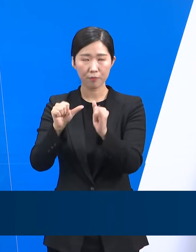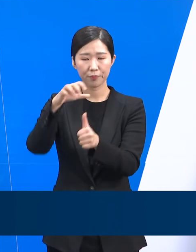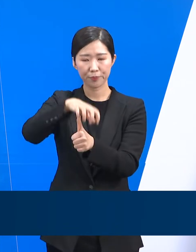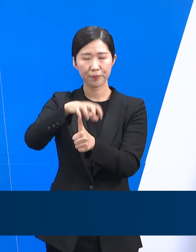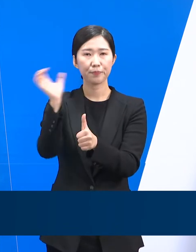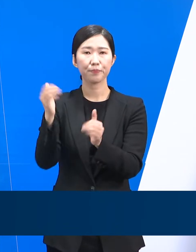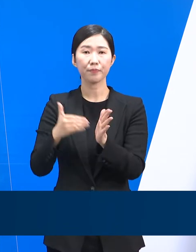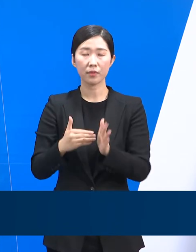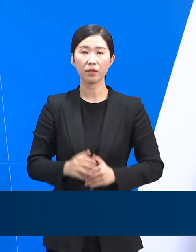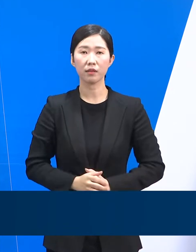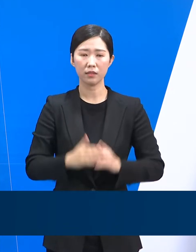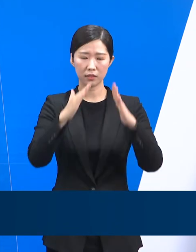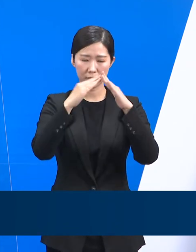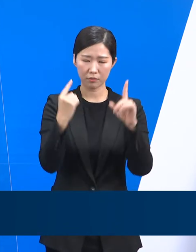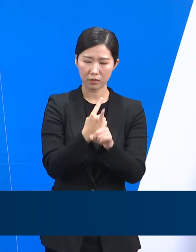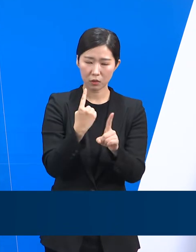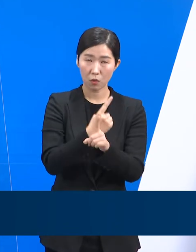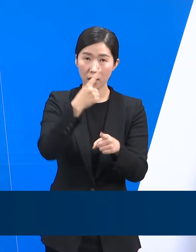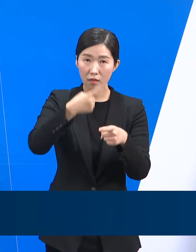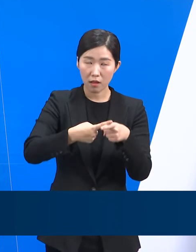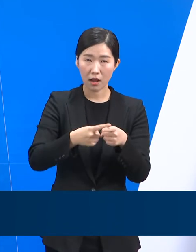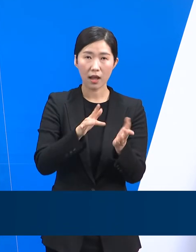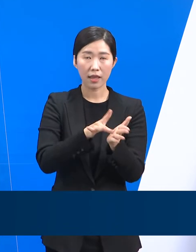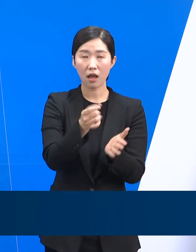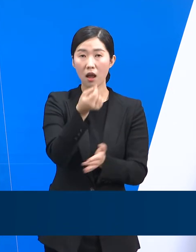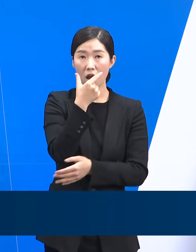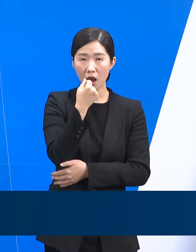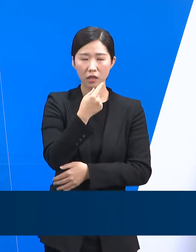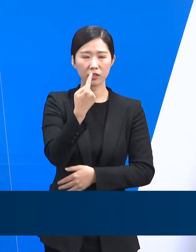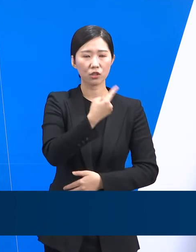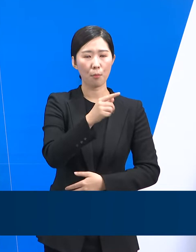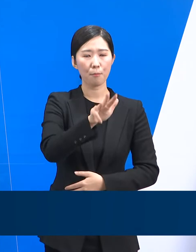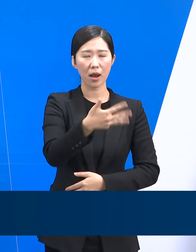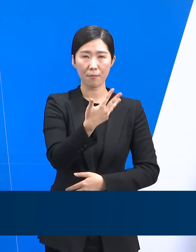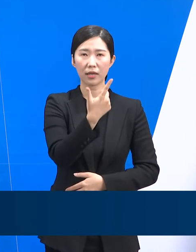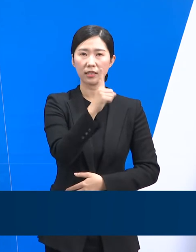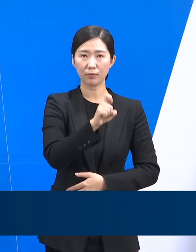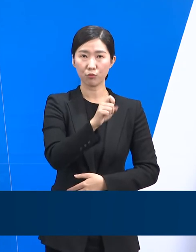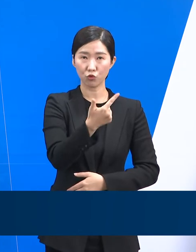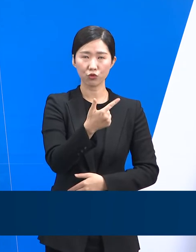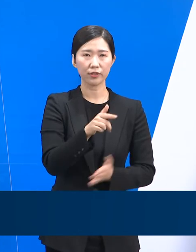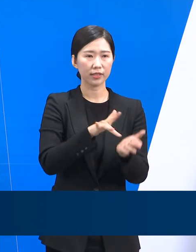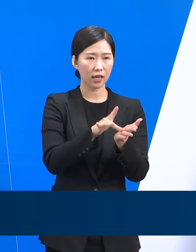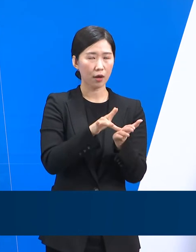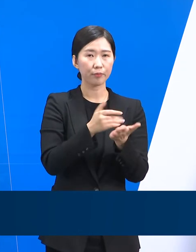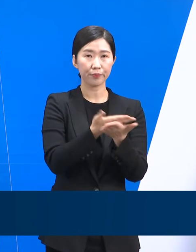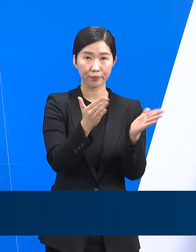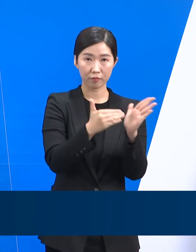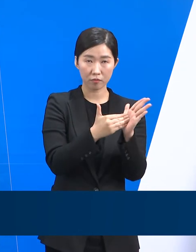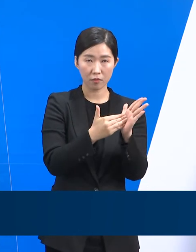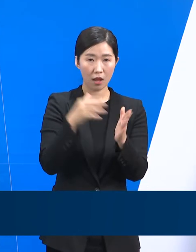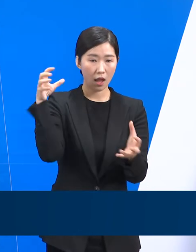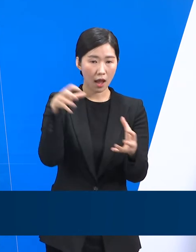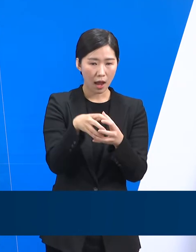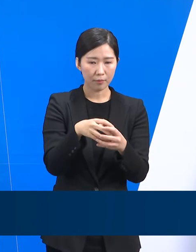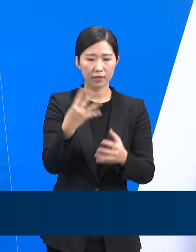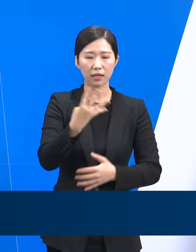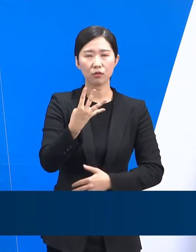지난 한 주 동안 재택치료 중 먹는 치료제는 1,816건 처방되었으며 누적 처방 건수는 4,882건입니다.